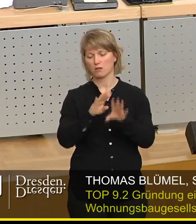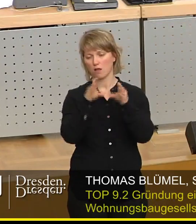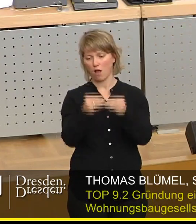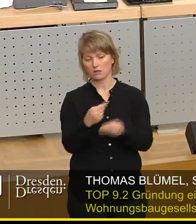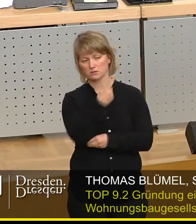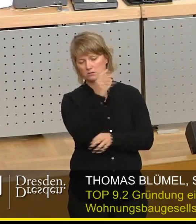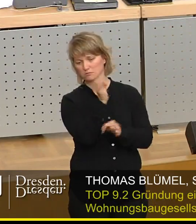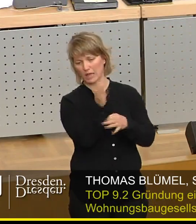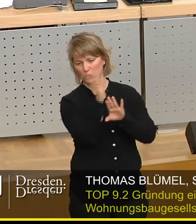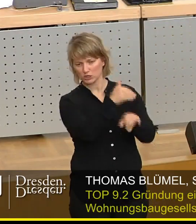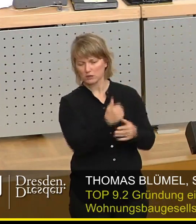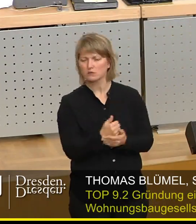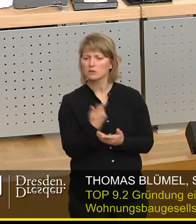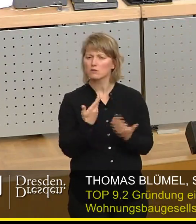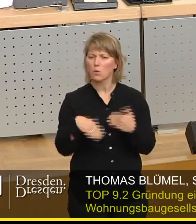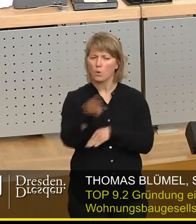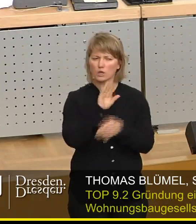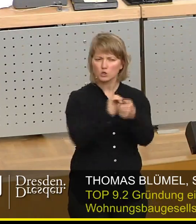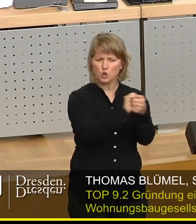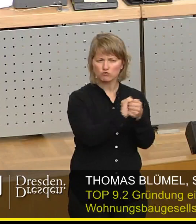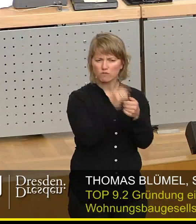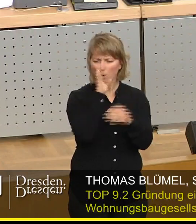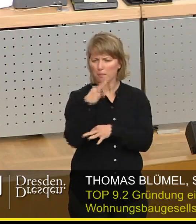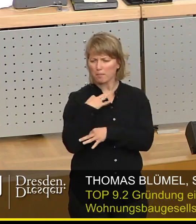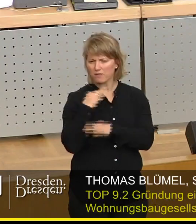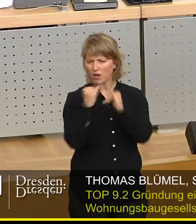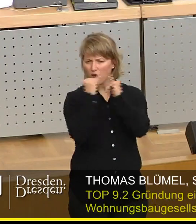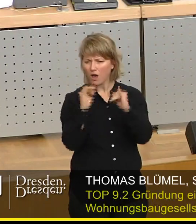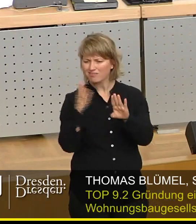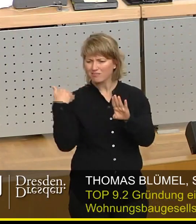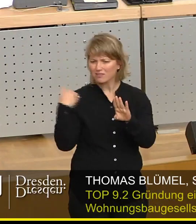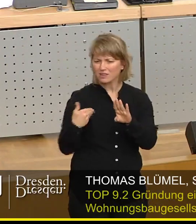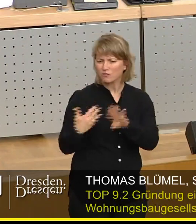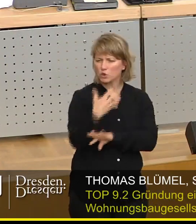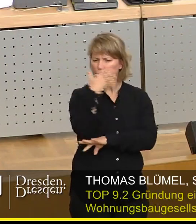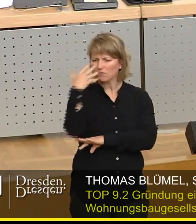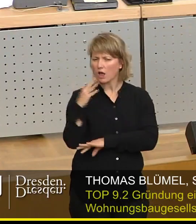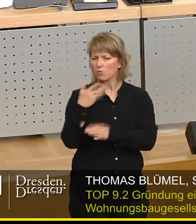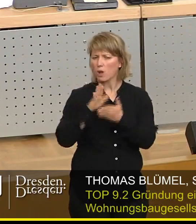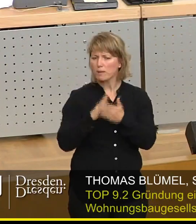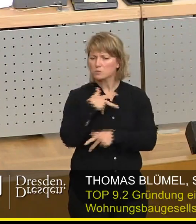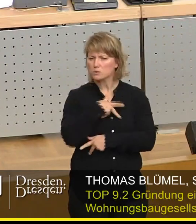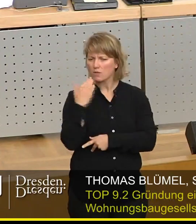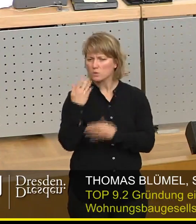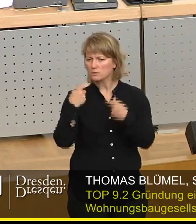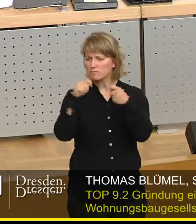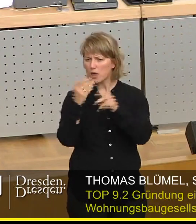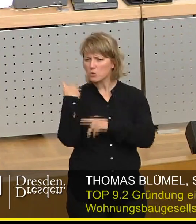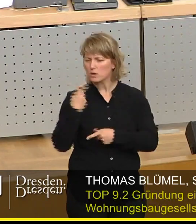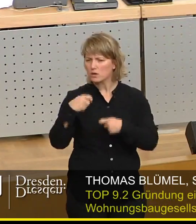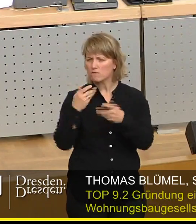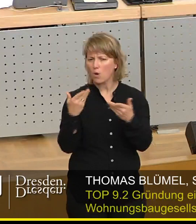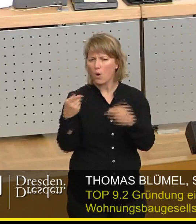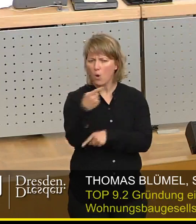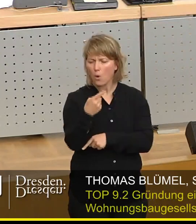diejenigen Genossenschaften und Privaten, die in den letzten fünf Jahren sozialen Wohnungsbau betrieben haben, oder in den letzten zehn Jahren, oder in den